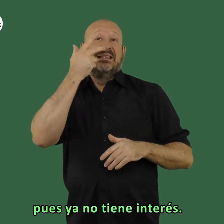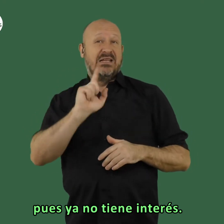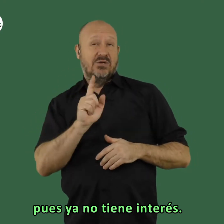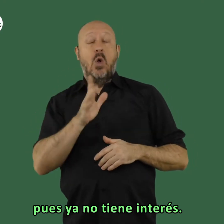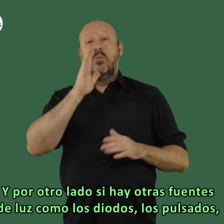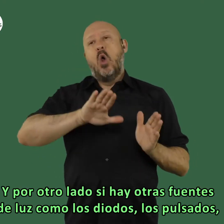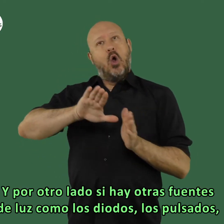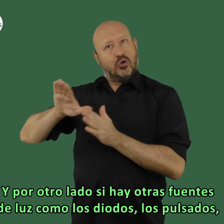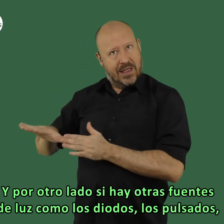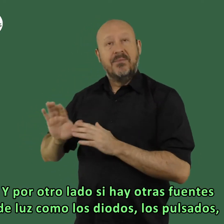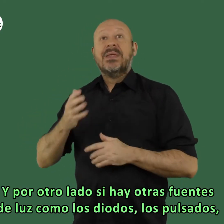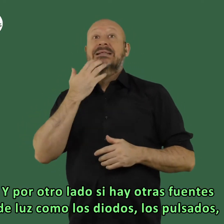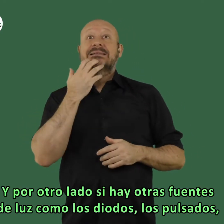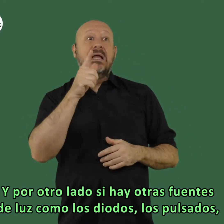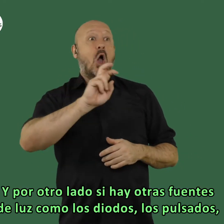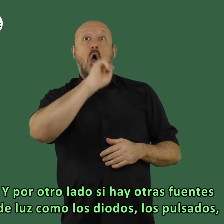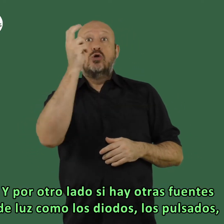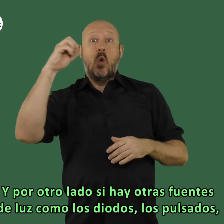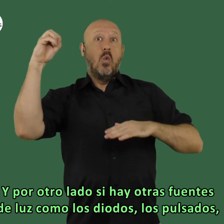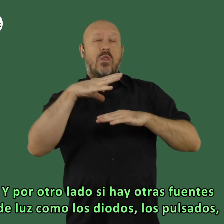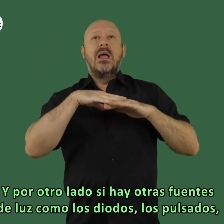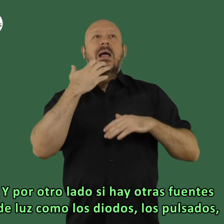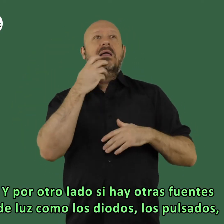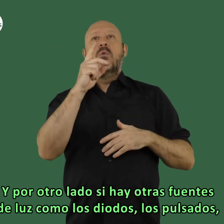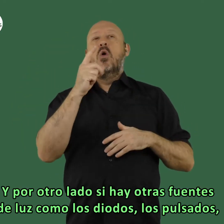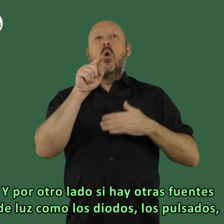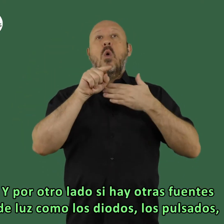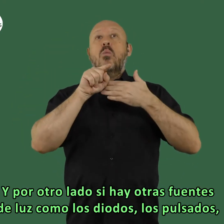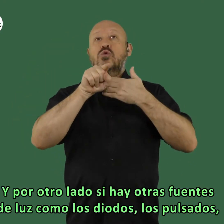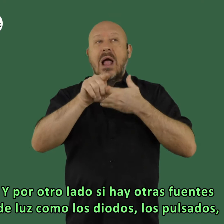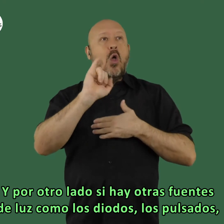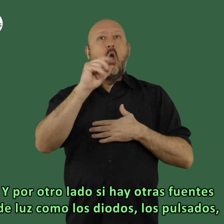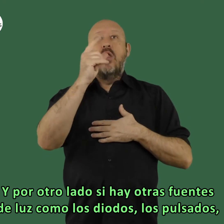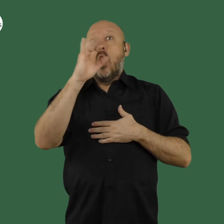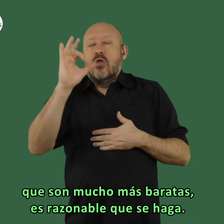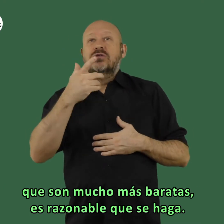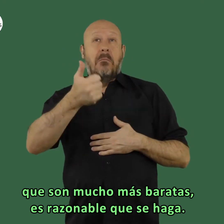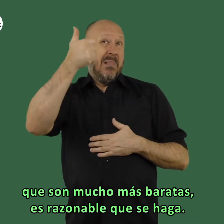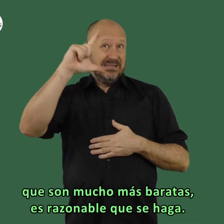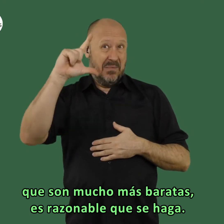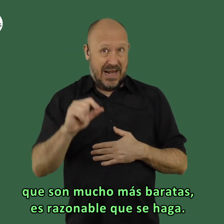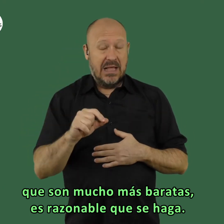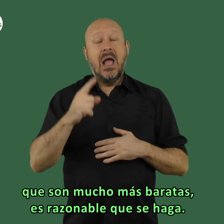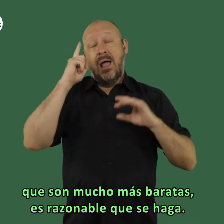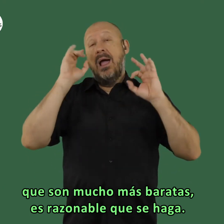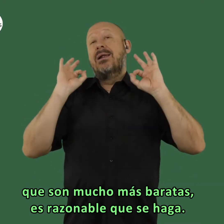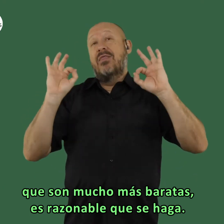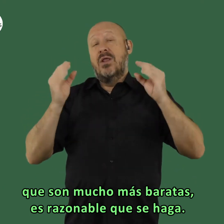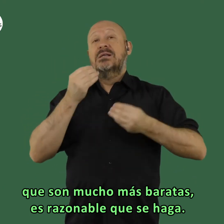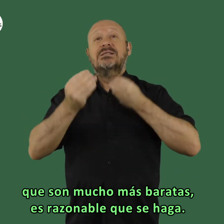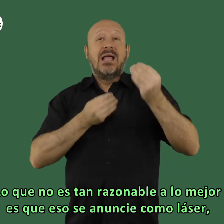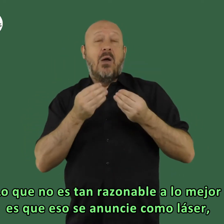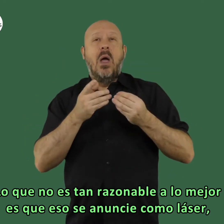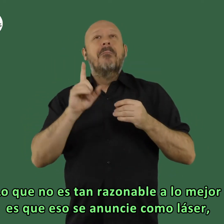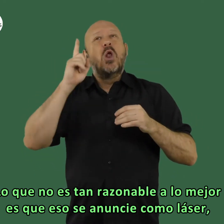pues ya no tiene interés y por otro lado pues si hay otras fuentes de luz como los diodos pulsados o estas cosas que son mucho más baratas es